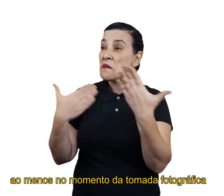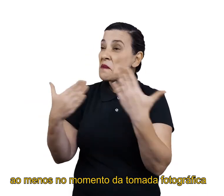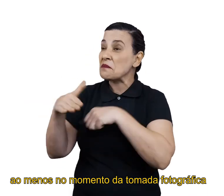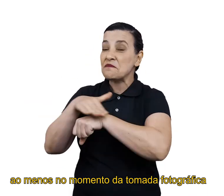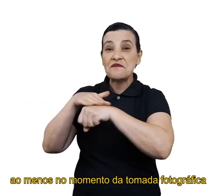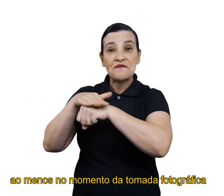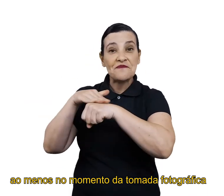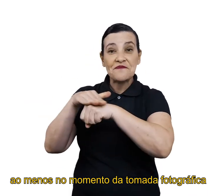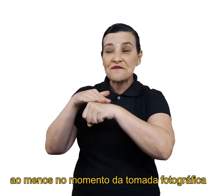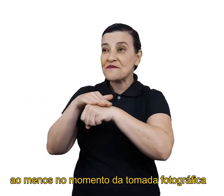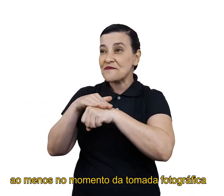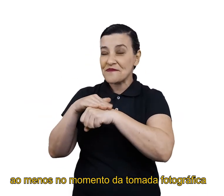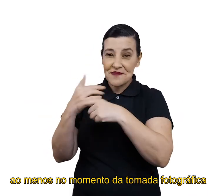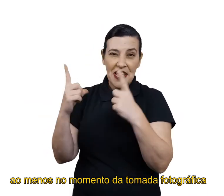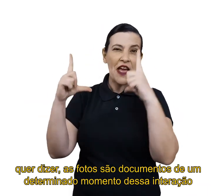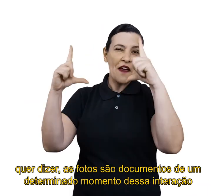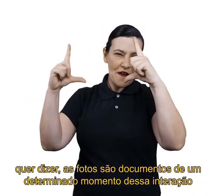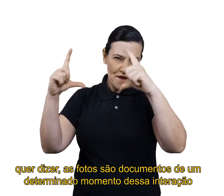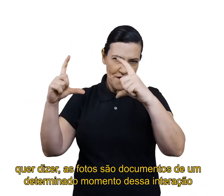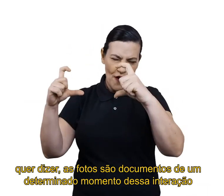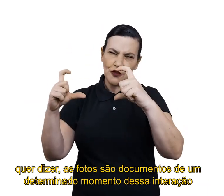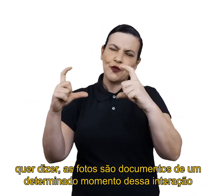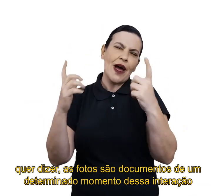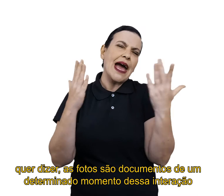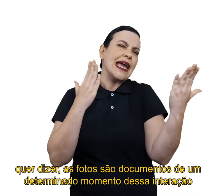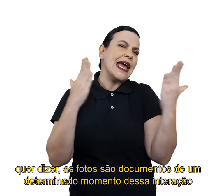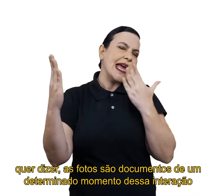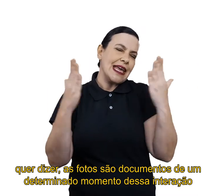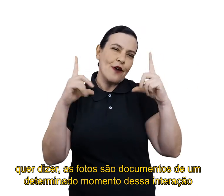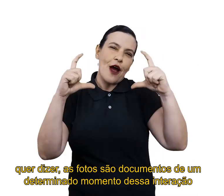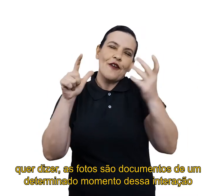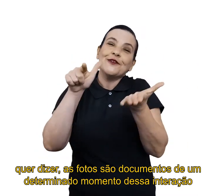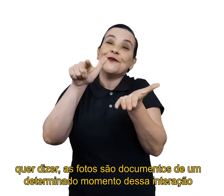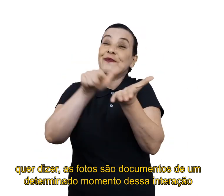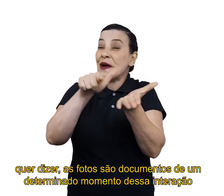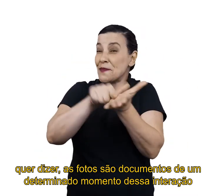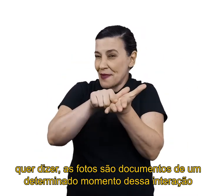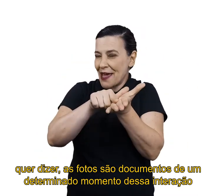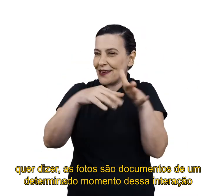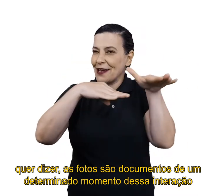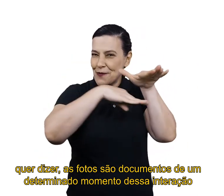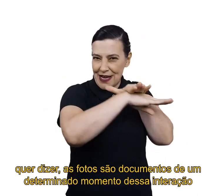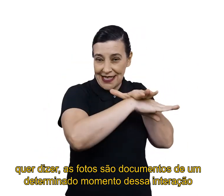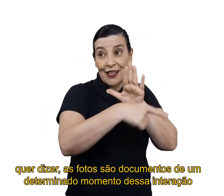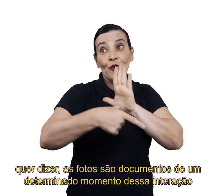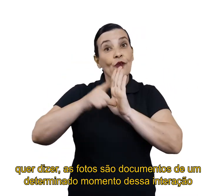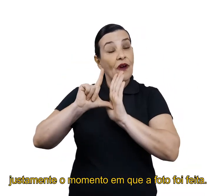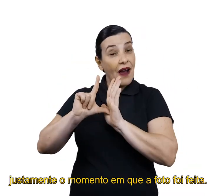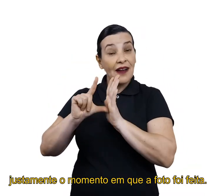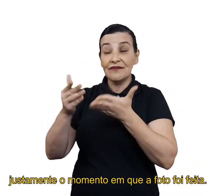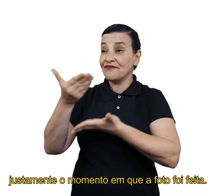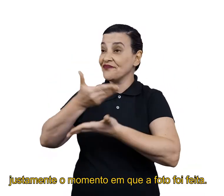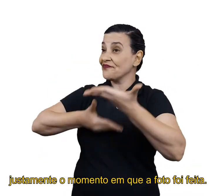momento da tomada fotográfica. Quer dizer, as fotos são documentos de um determinado momento dessa interação,